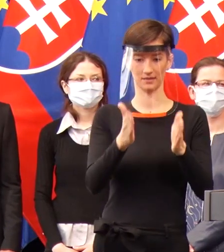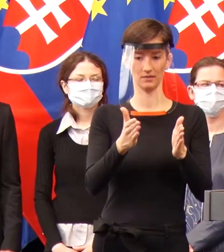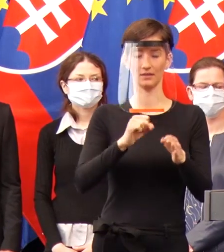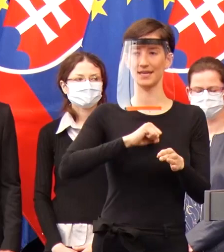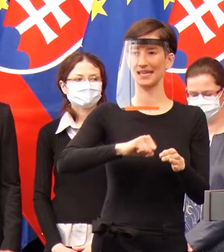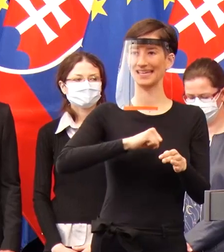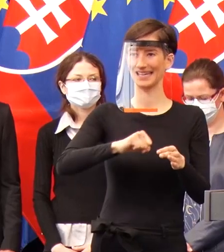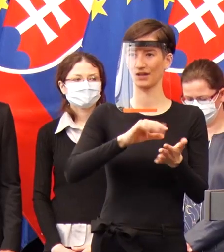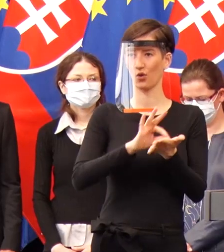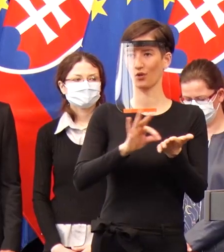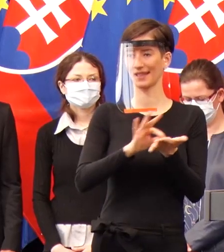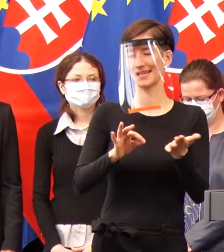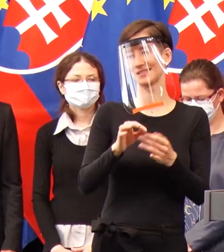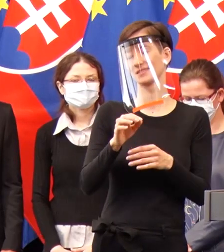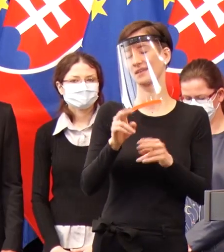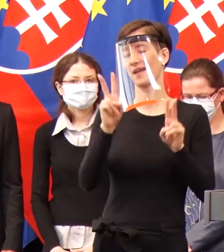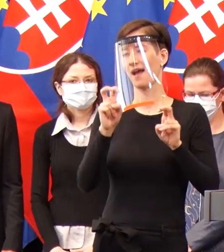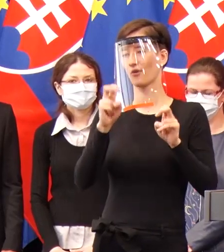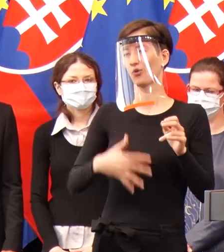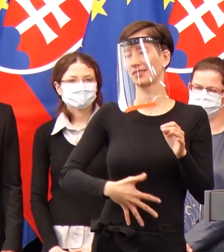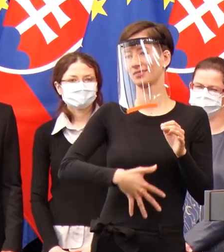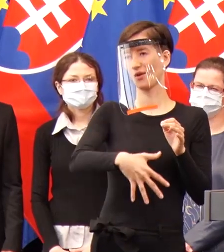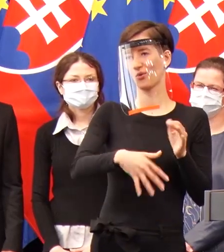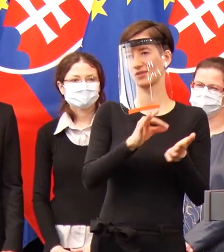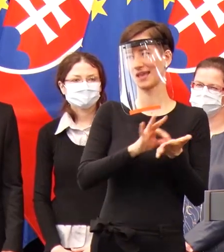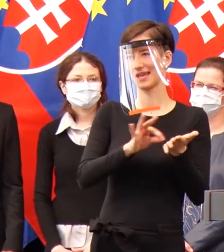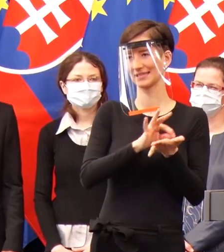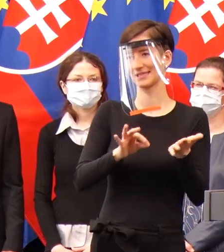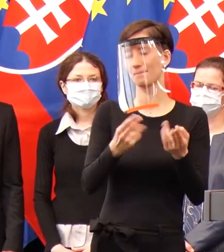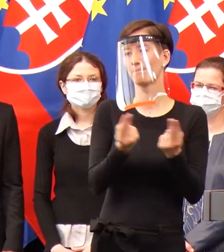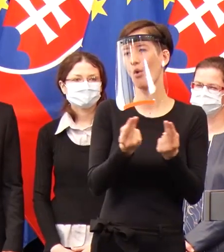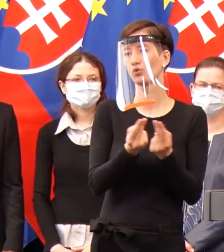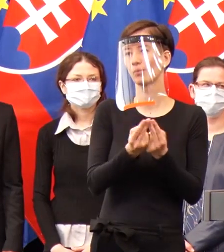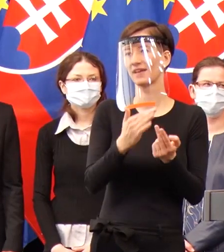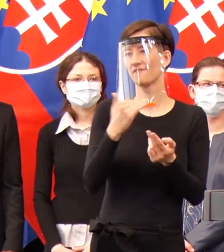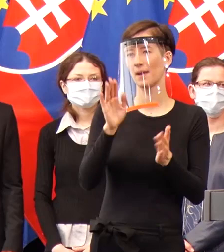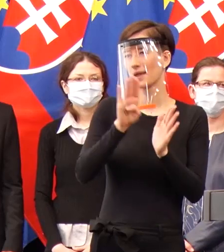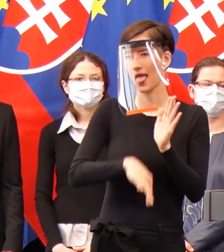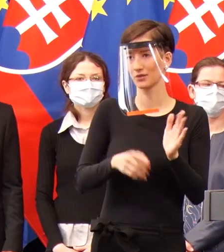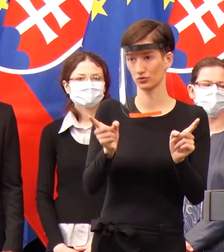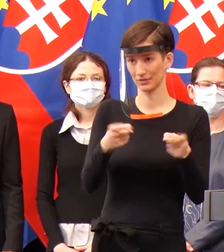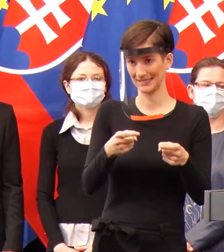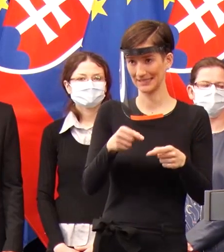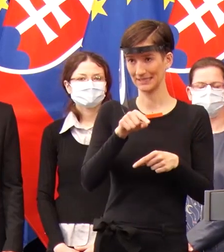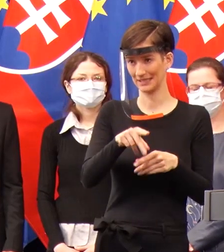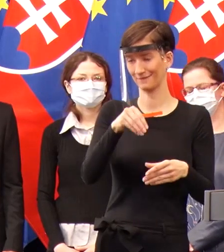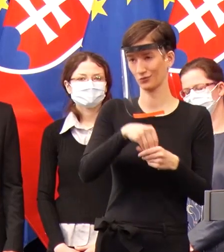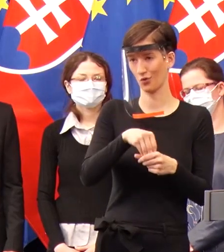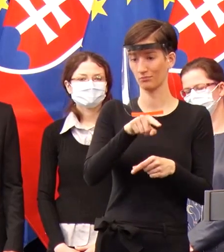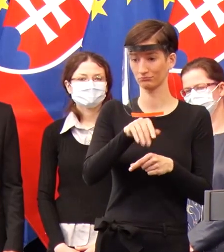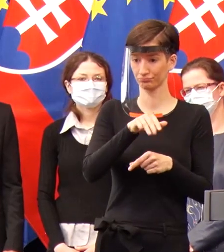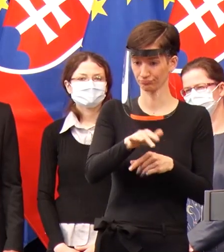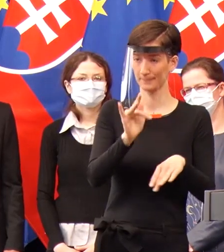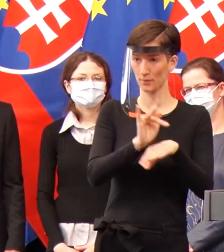taký ten tehotenský test v úvodzovkách, ktorý sme nakúpili skoro 1 miliód. A potom